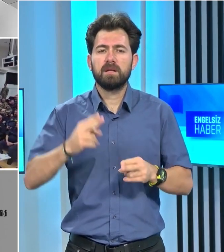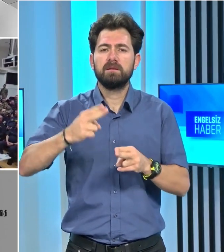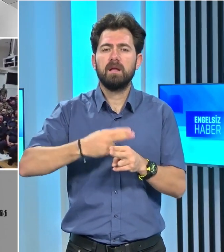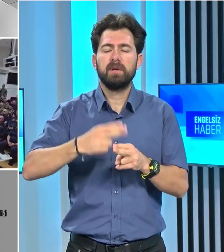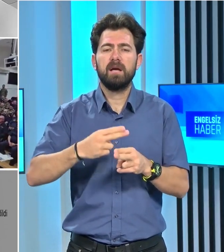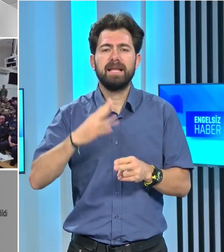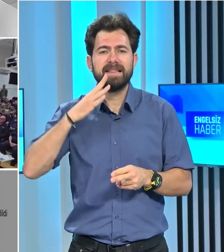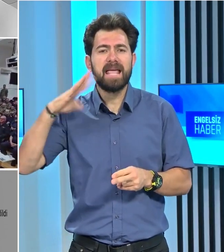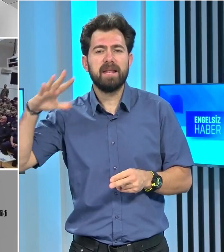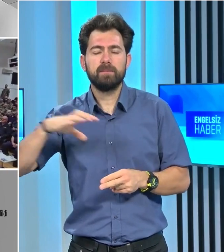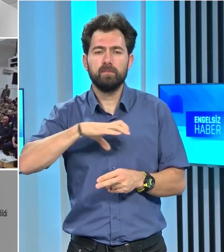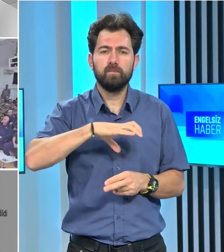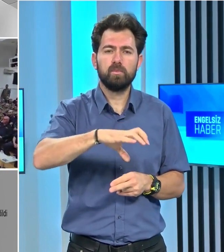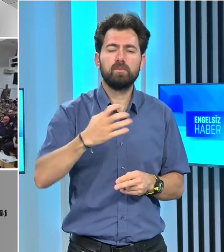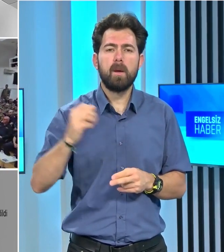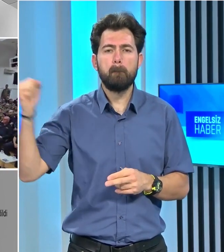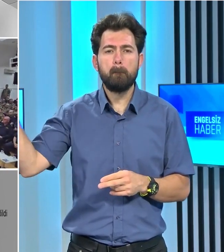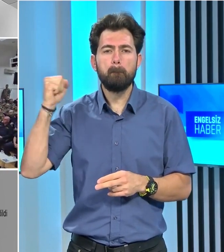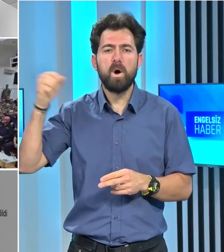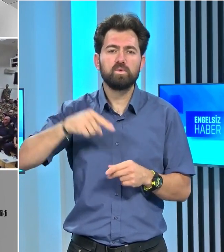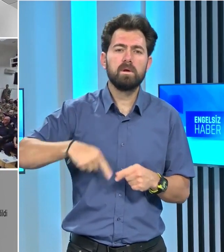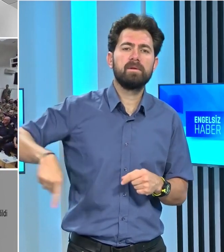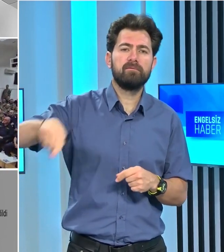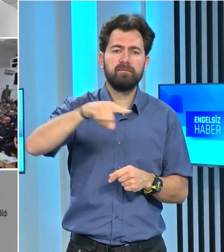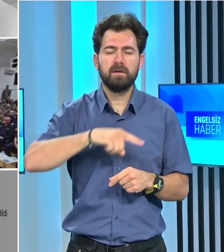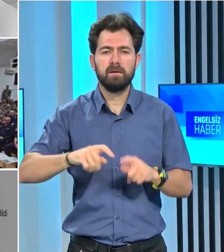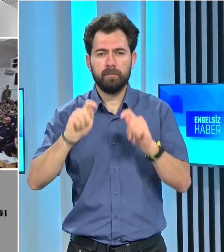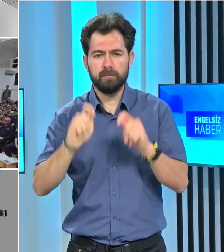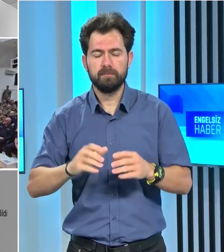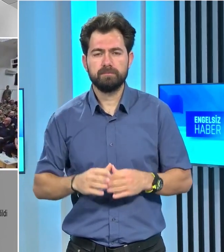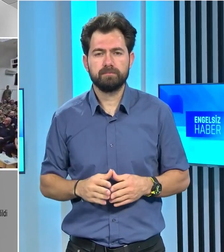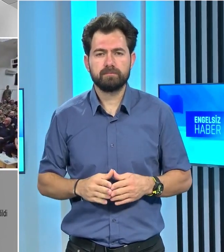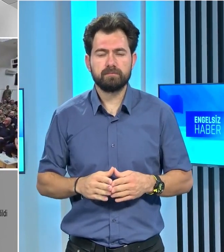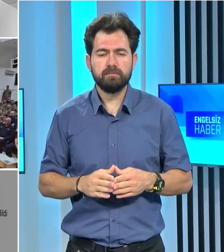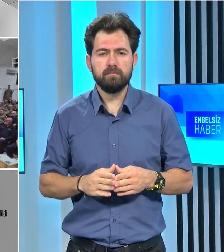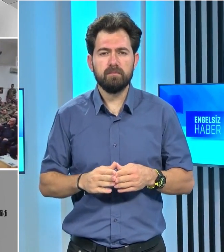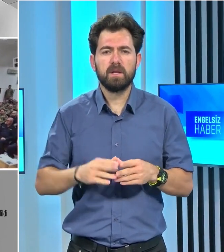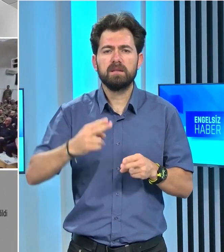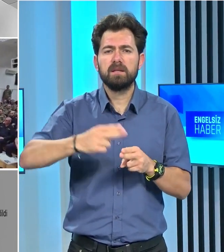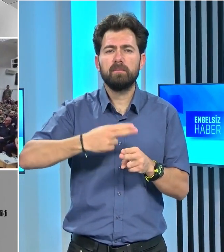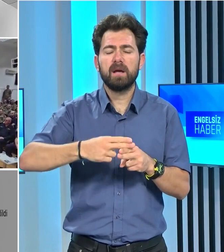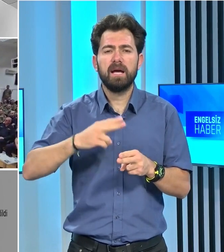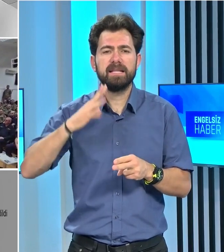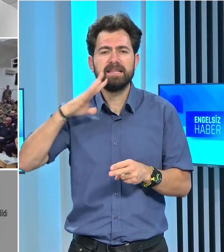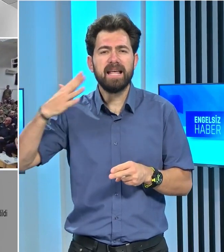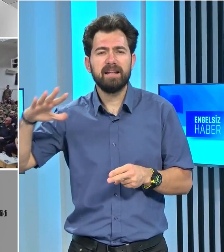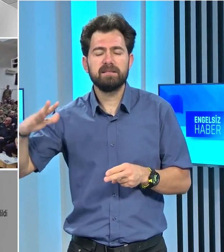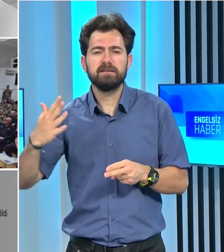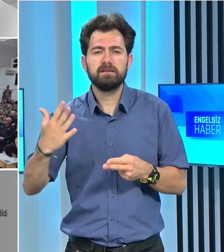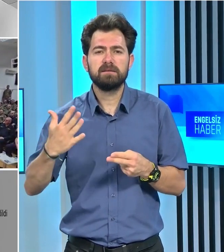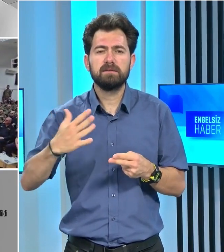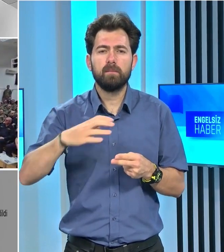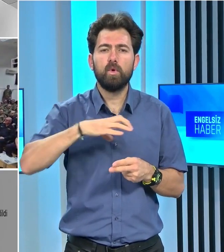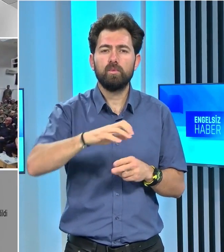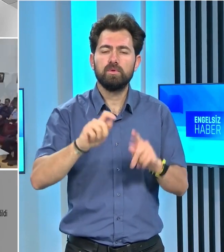Tatbikatın deniz safhası ise Gazi Maus'a açıklarında gerçekleştirildi. Tatbikatın deniz safhasının